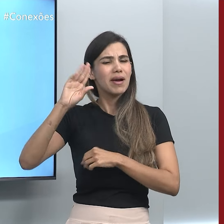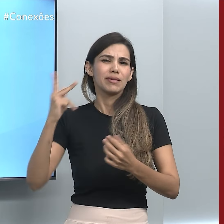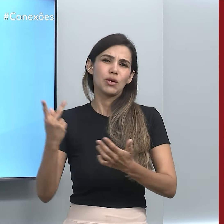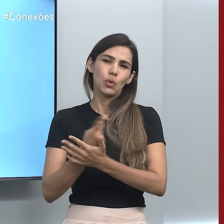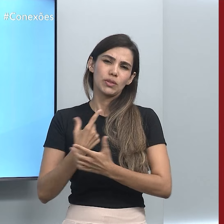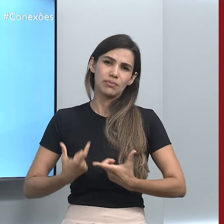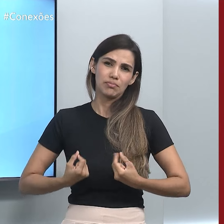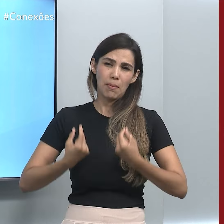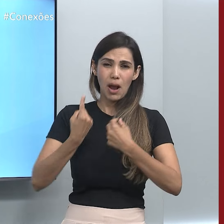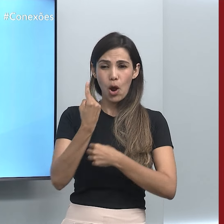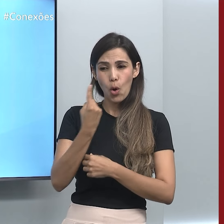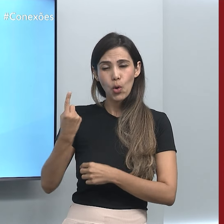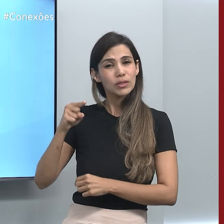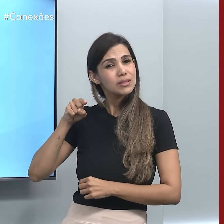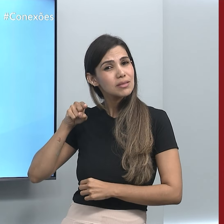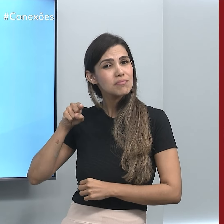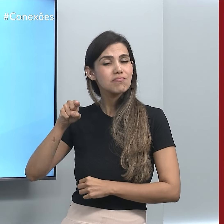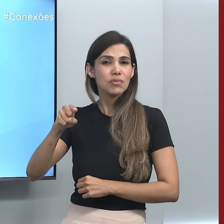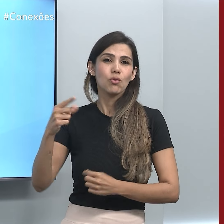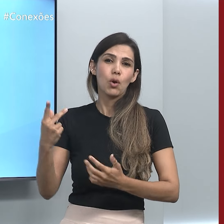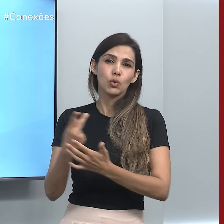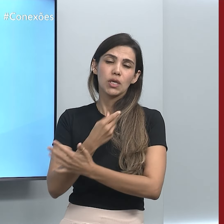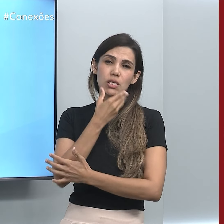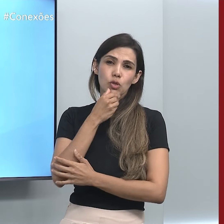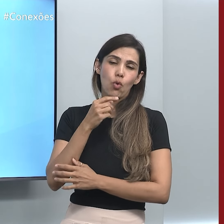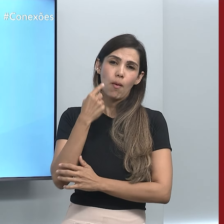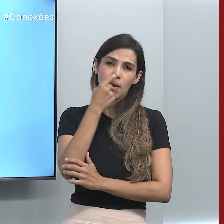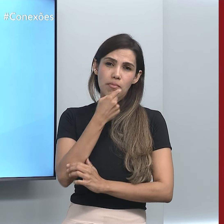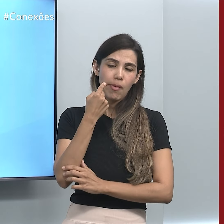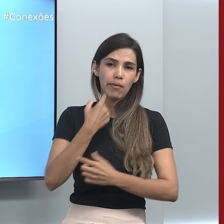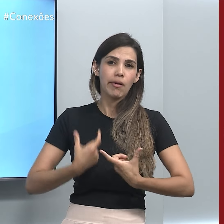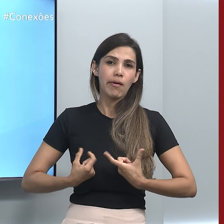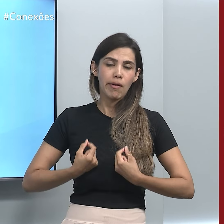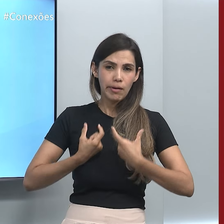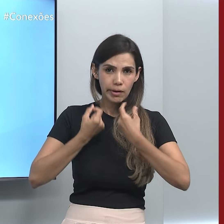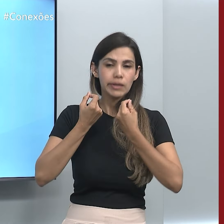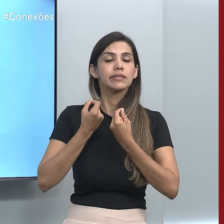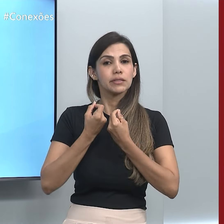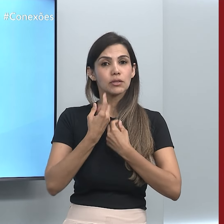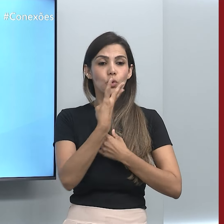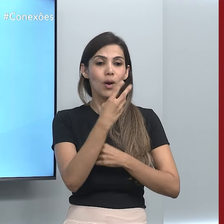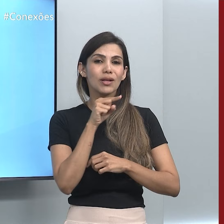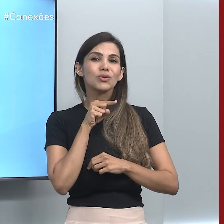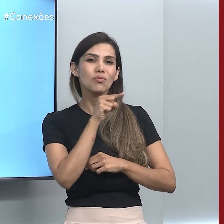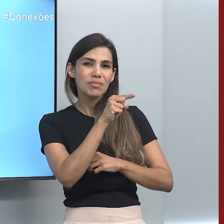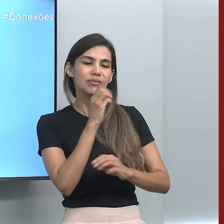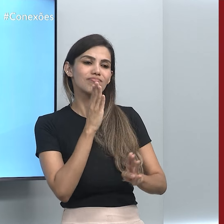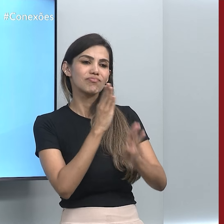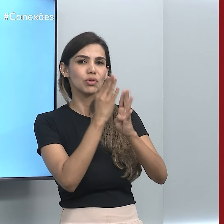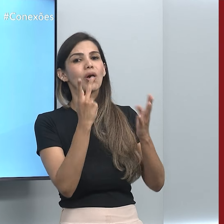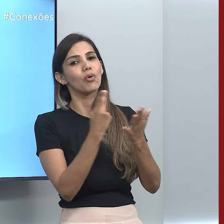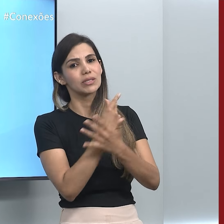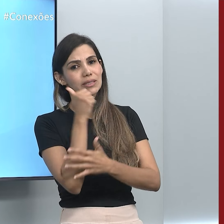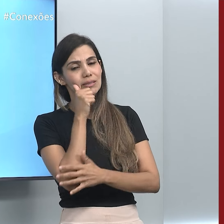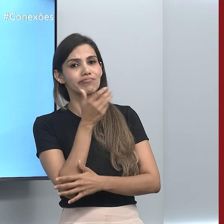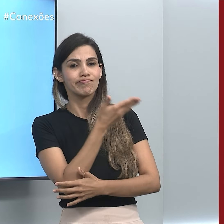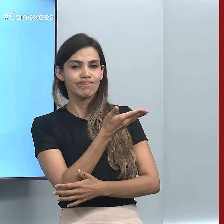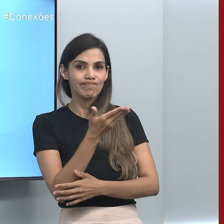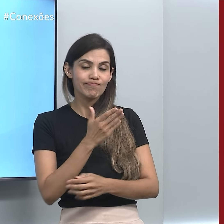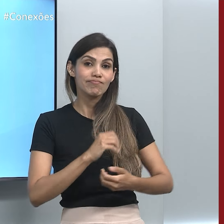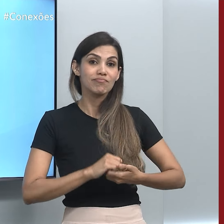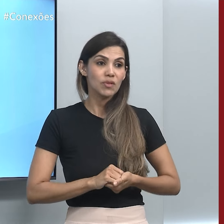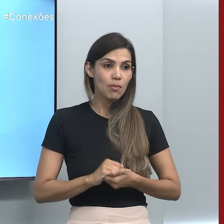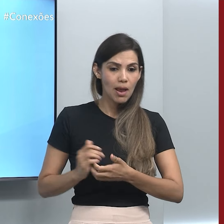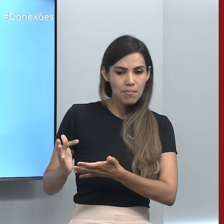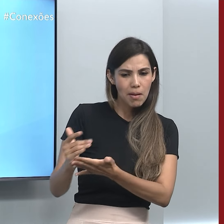11 mil casos de câncer de boca. Os outros 4 mil diagnósticos serão em mulheres. Esse levantamento